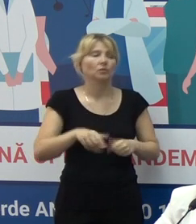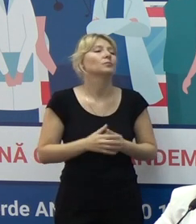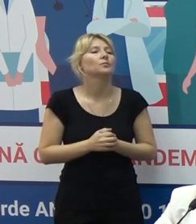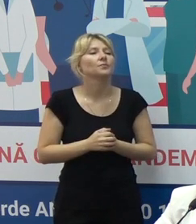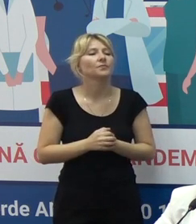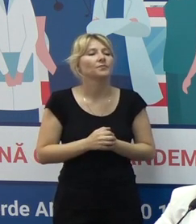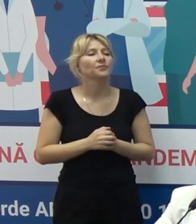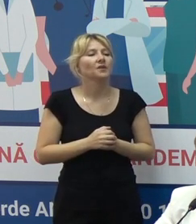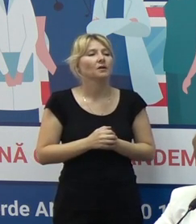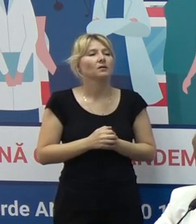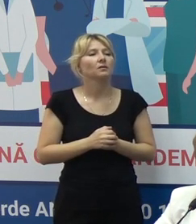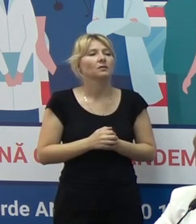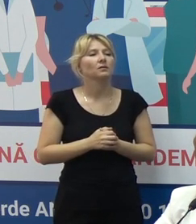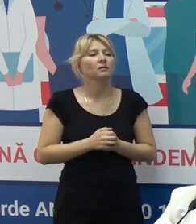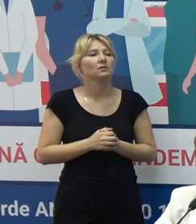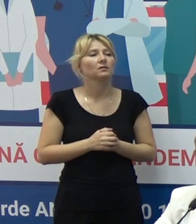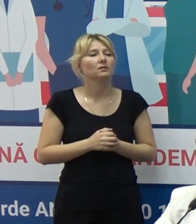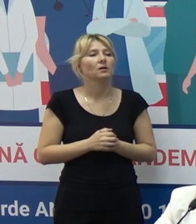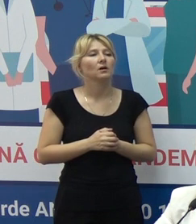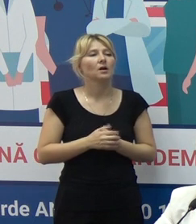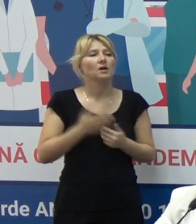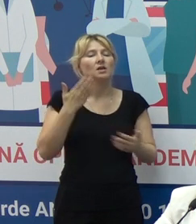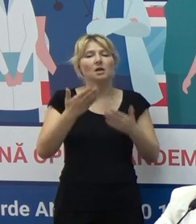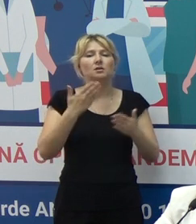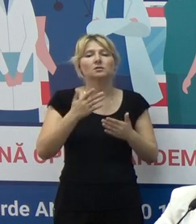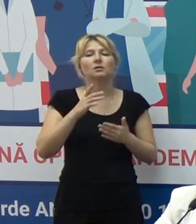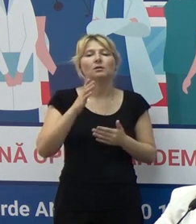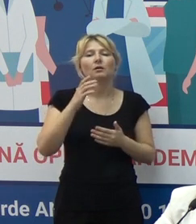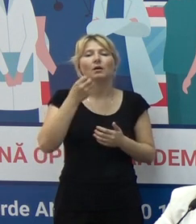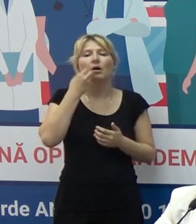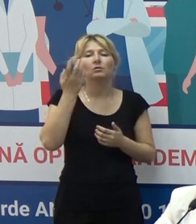care decurge imunizarea, când am putea atinge imunitatea colectivă?